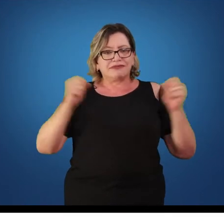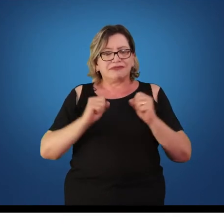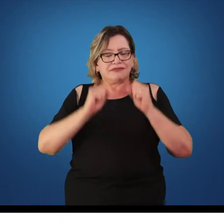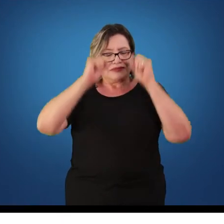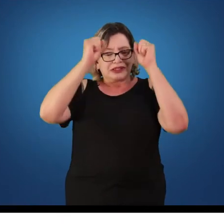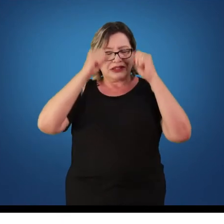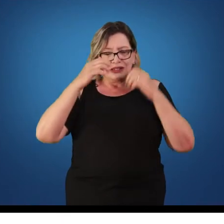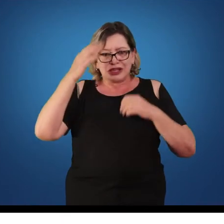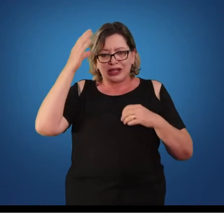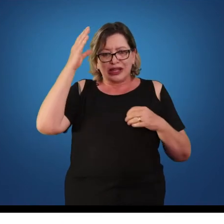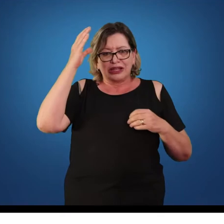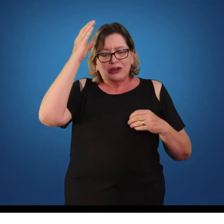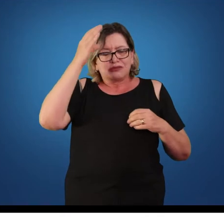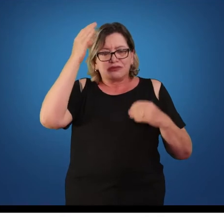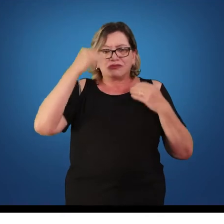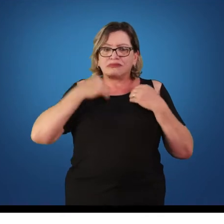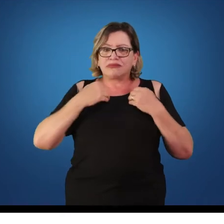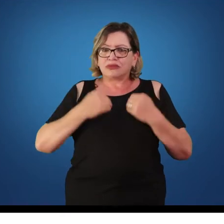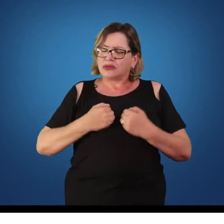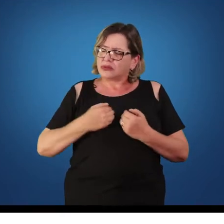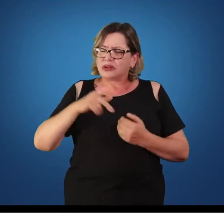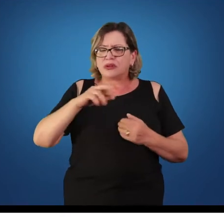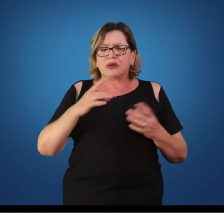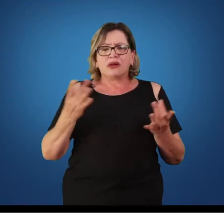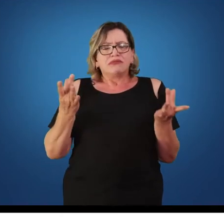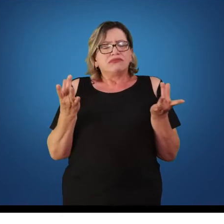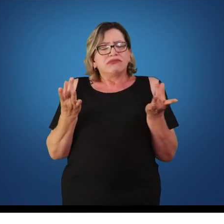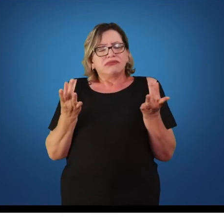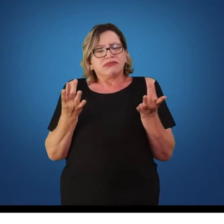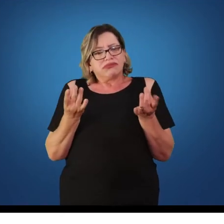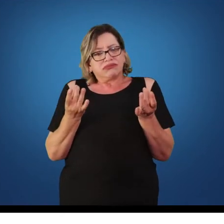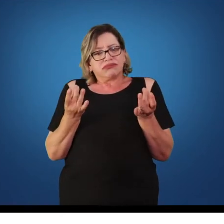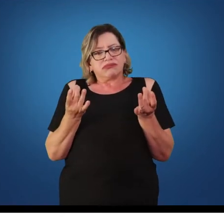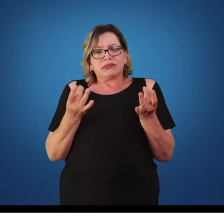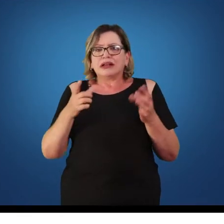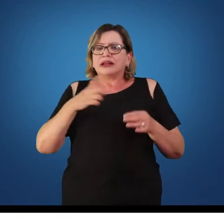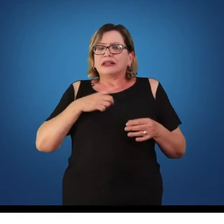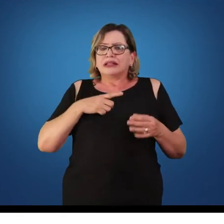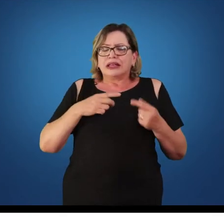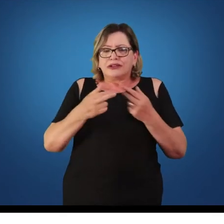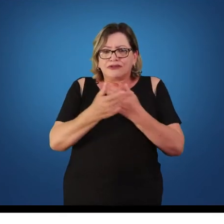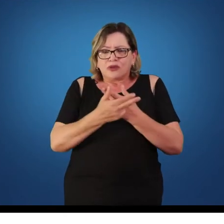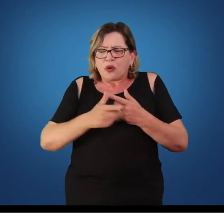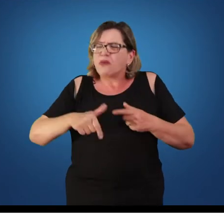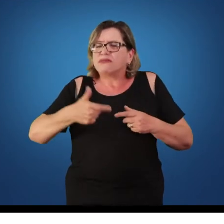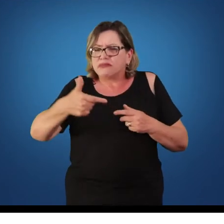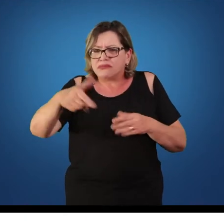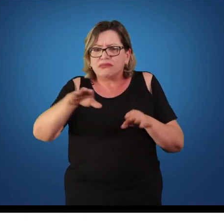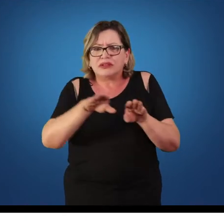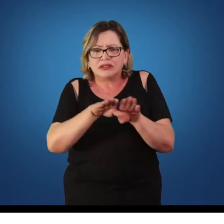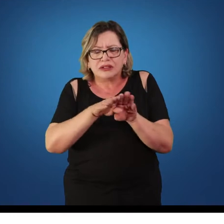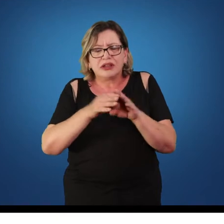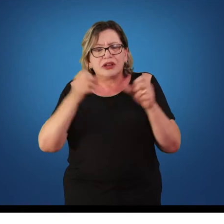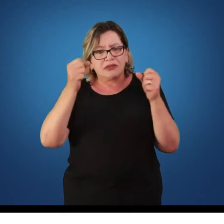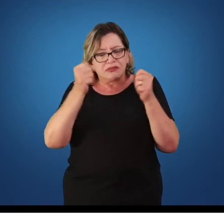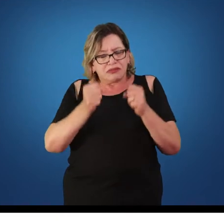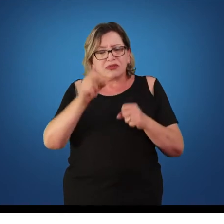e que existem já outras práticas que visam a tomada de consciência corporal, vai poder ser trabalhada com o professor de